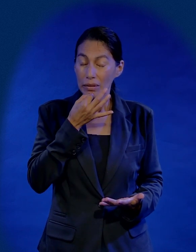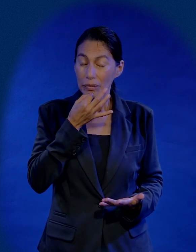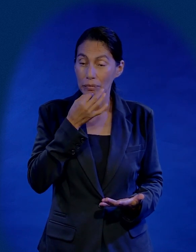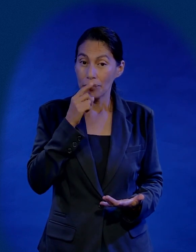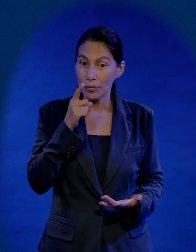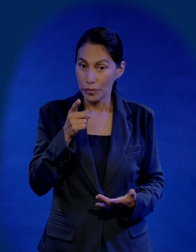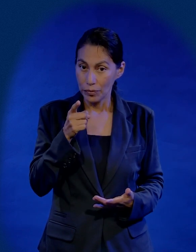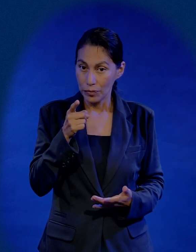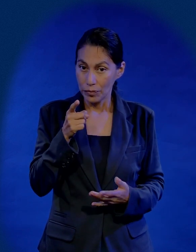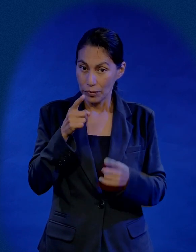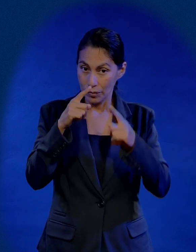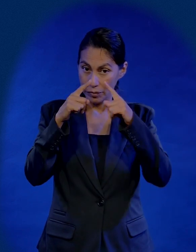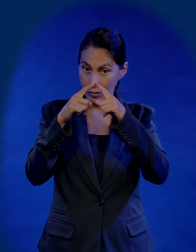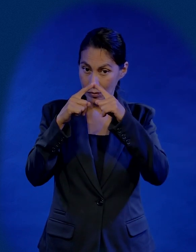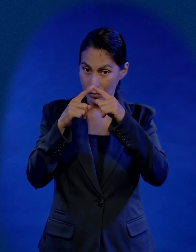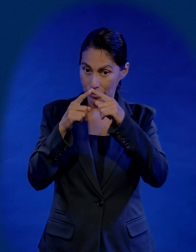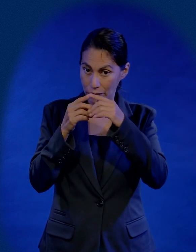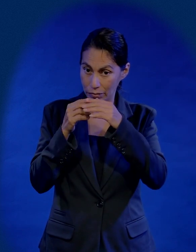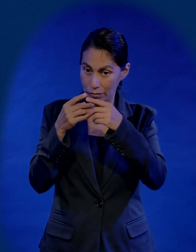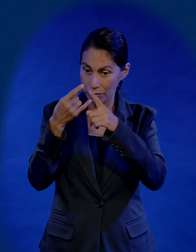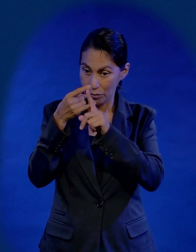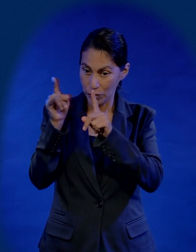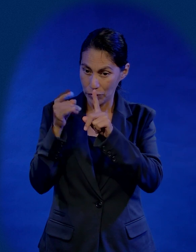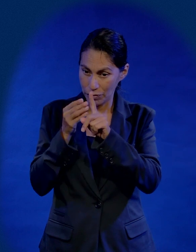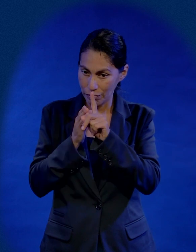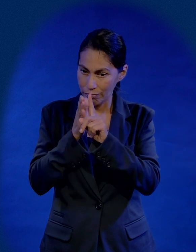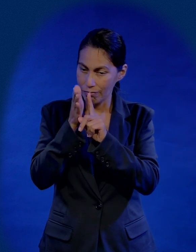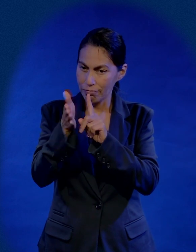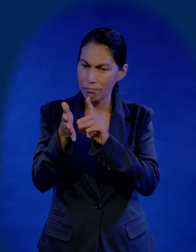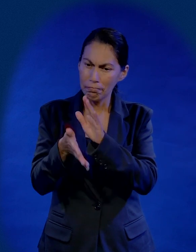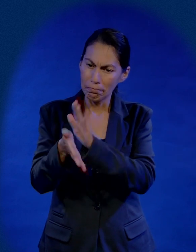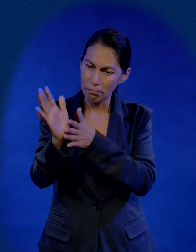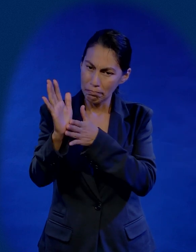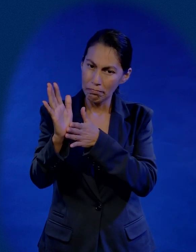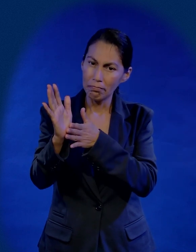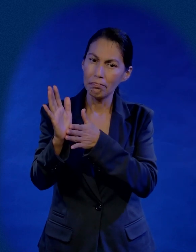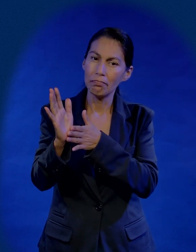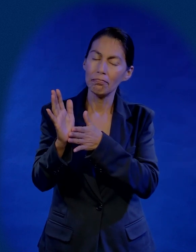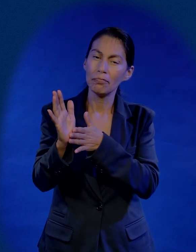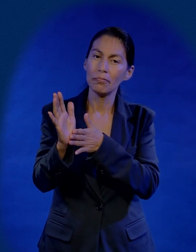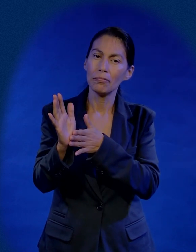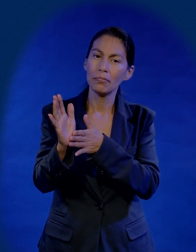y en el momento que salgas por este templo por la puerta de este templo